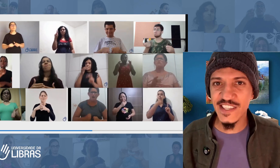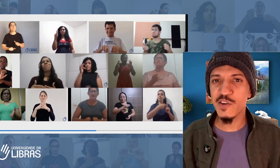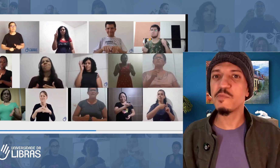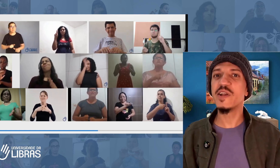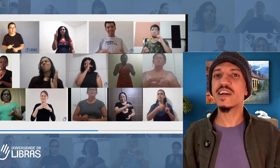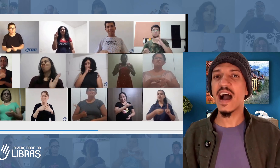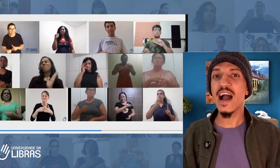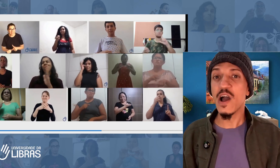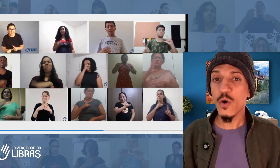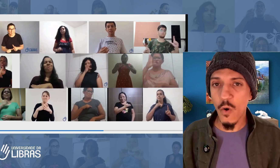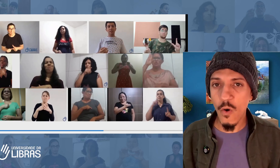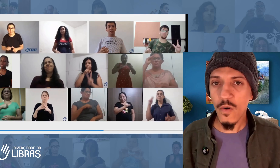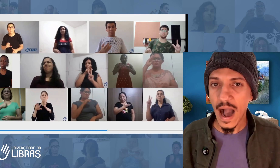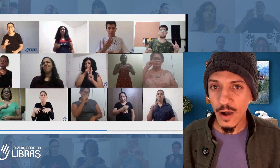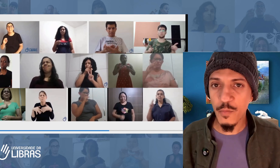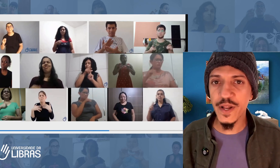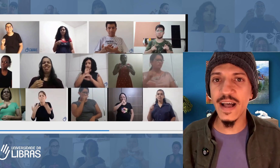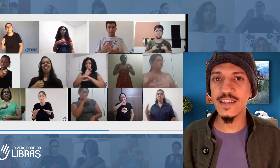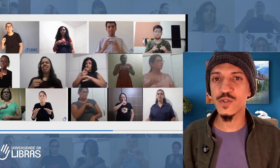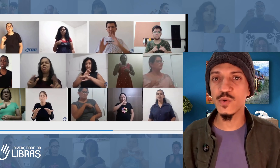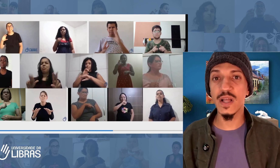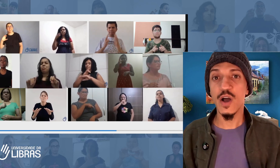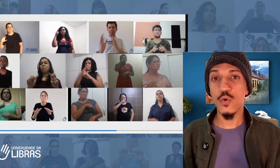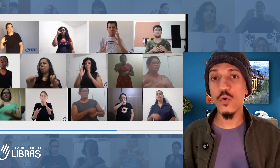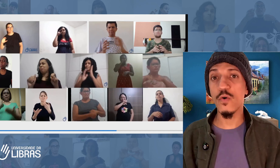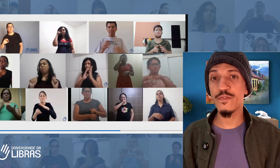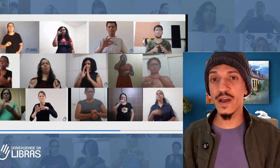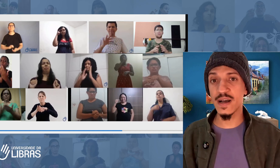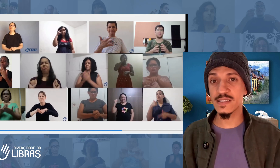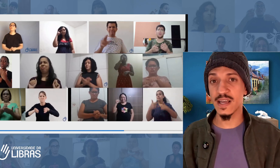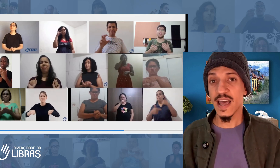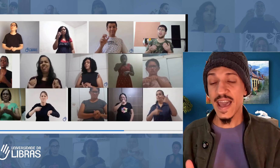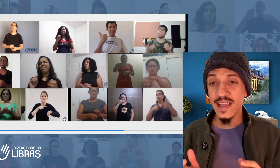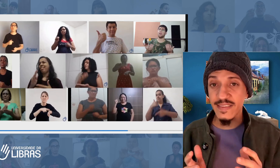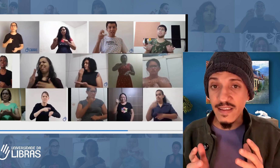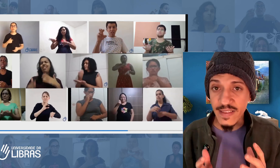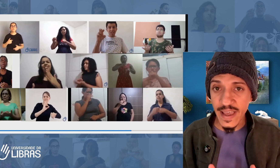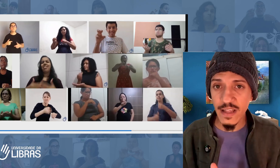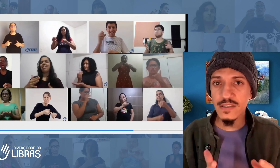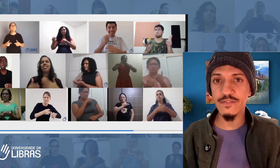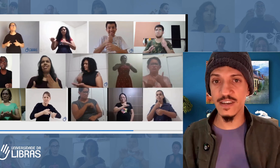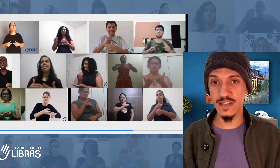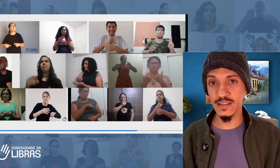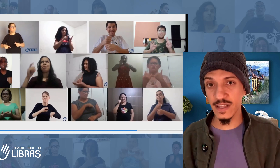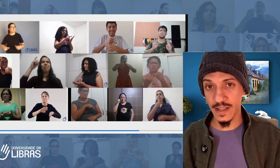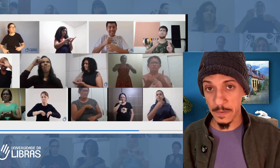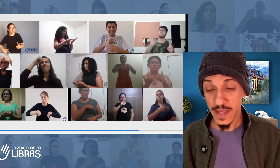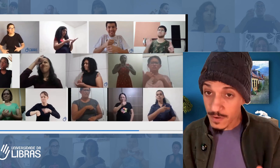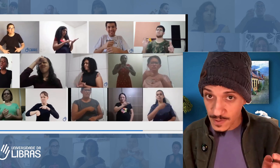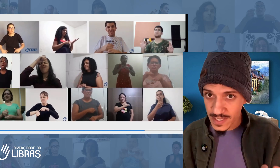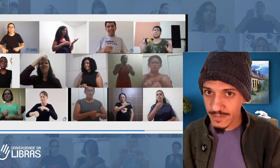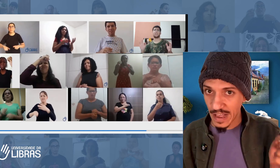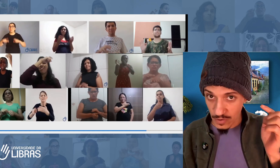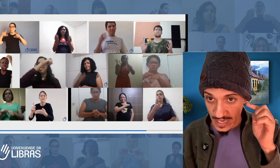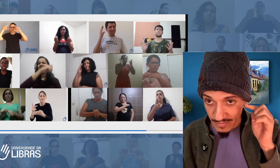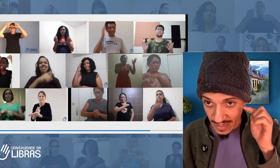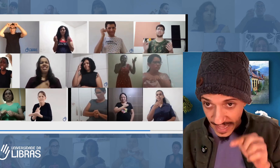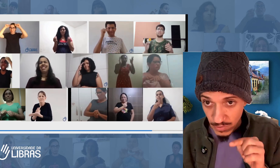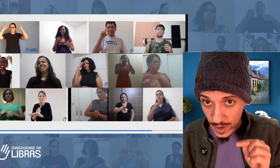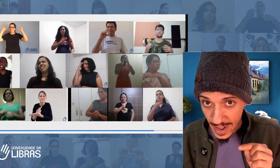comunicar com a comunidade surda, com confiança, entendendo e se fazendo entender. Inclusive, ela usava até do horário do